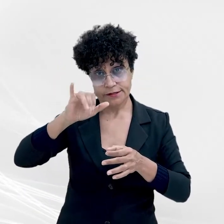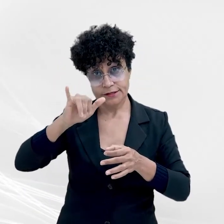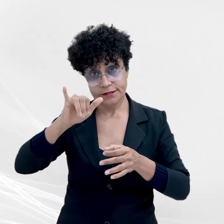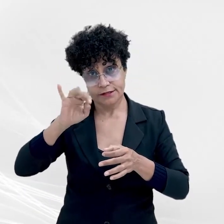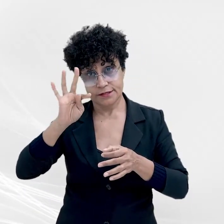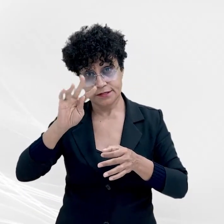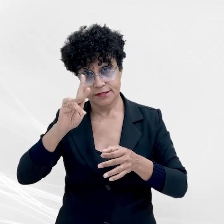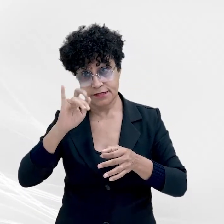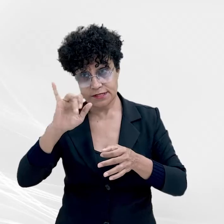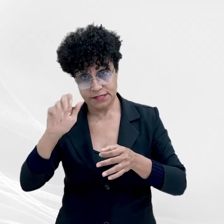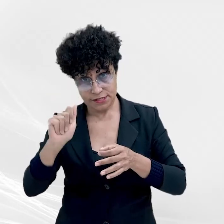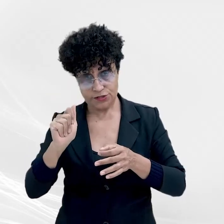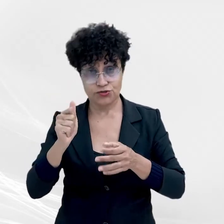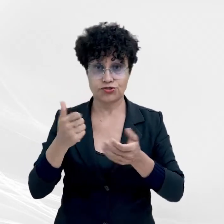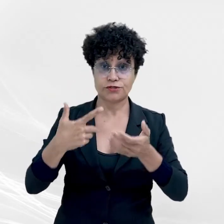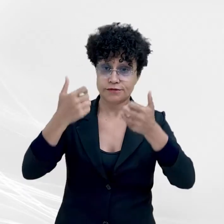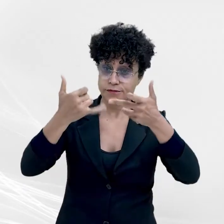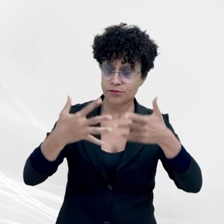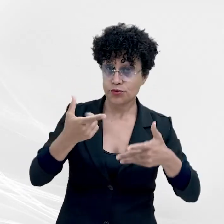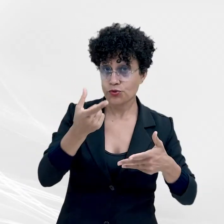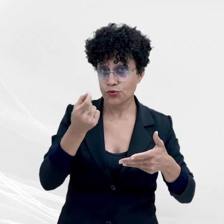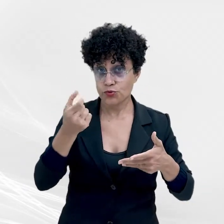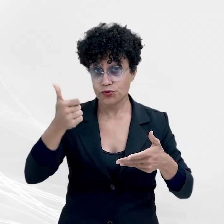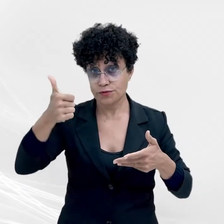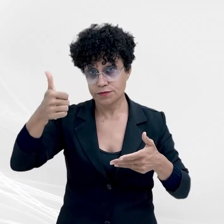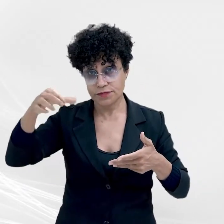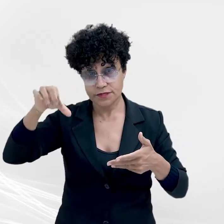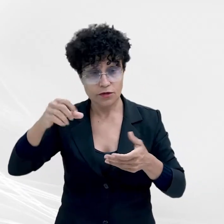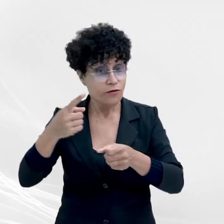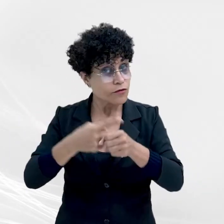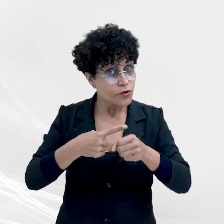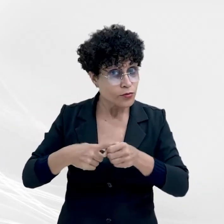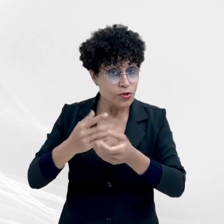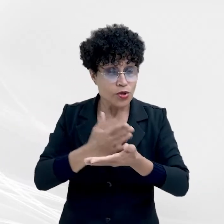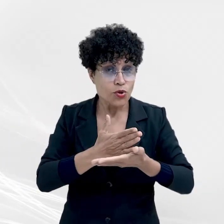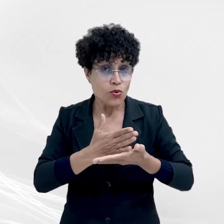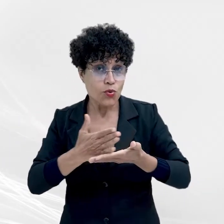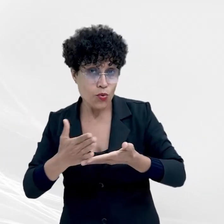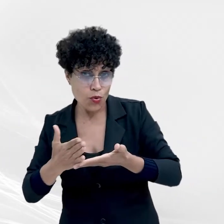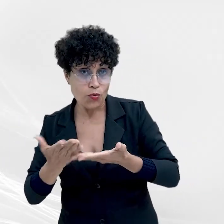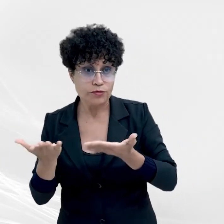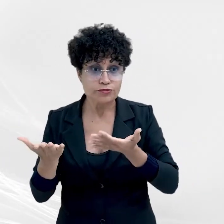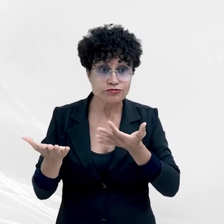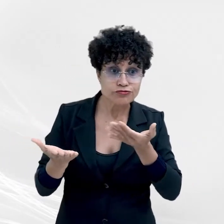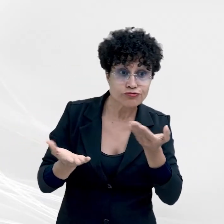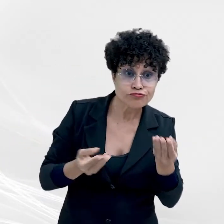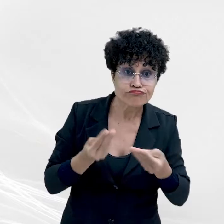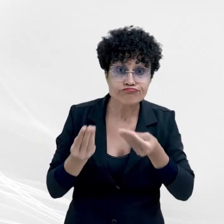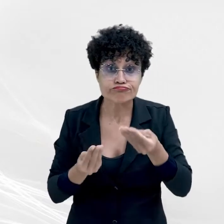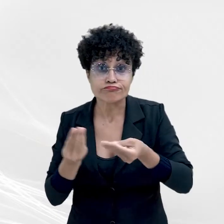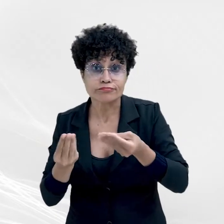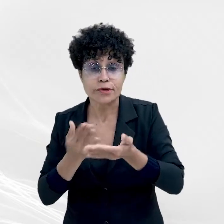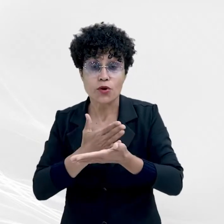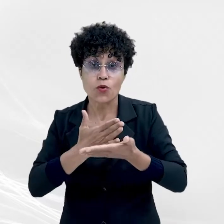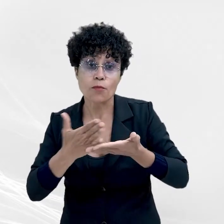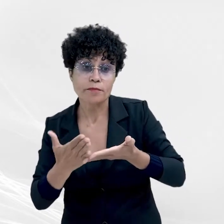explicou que em 2019 o município começou as tratativas para início do projeto, mas depois